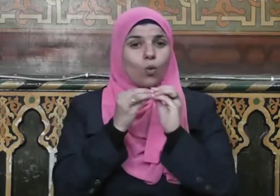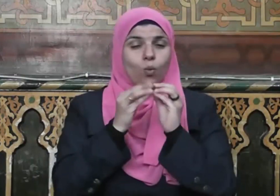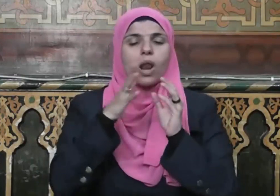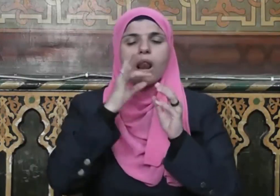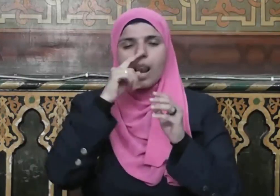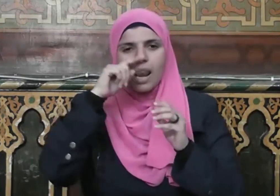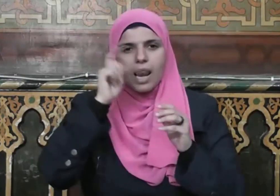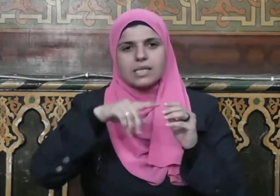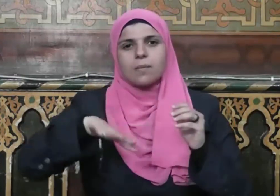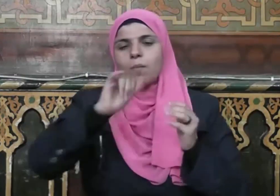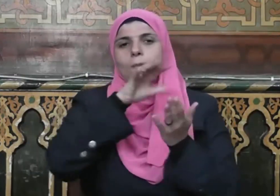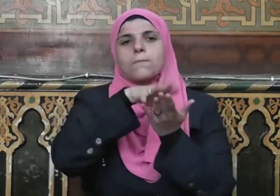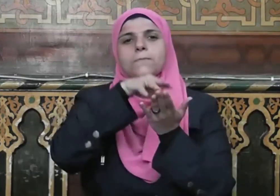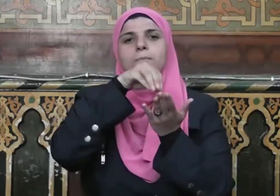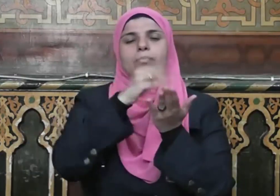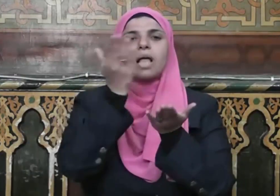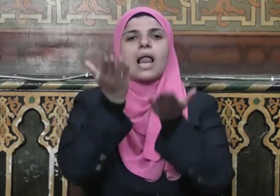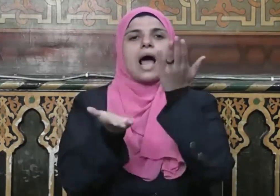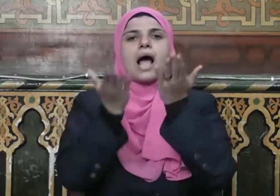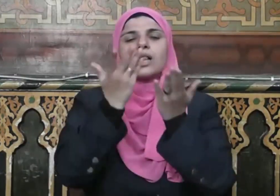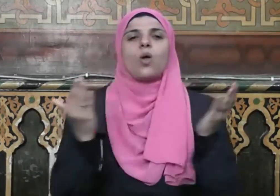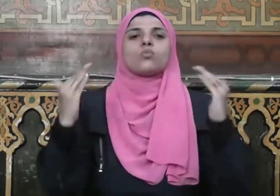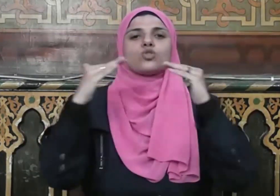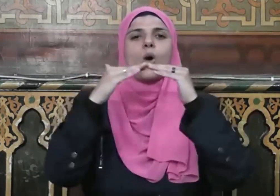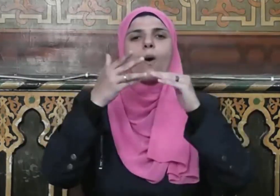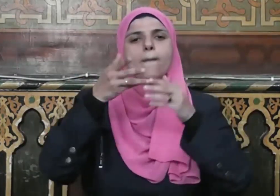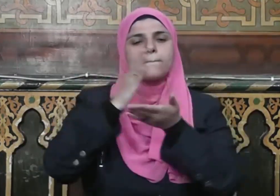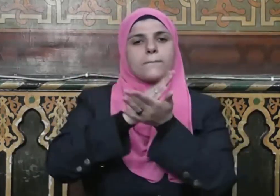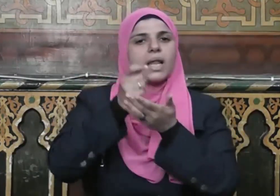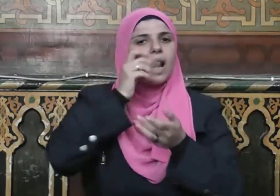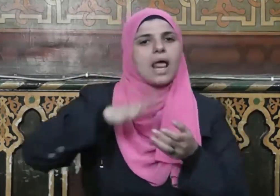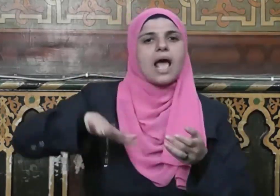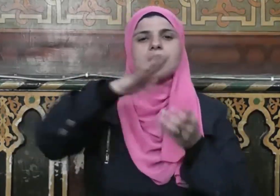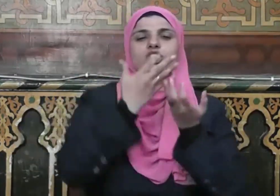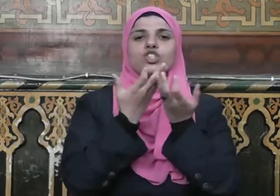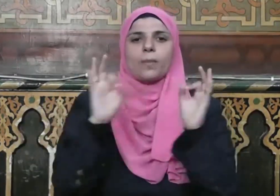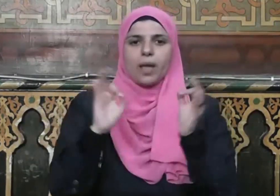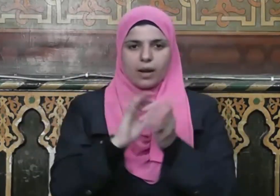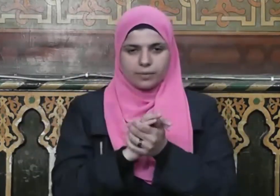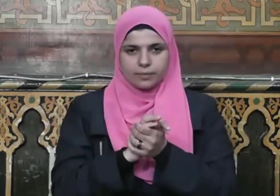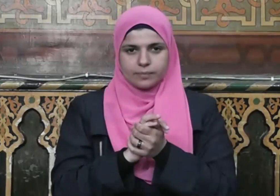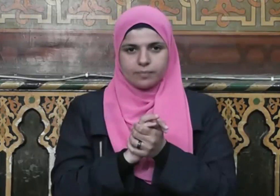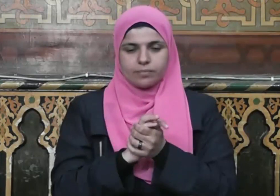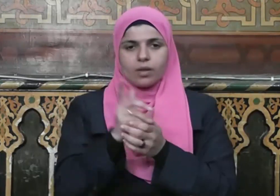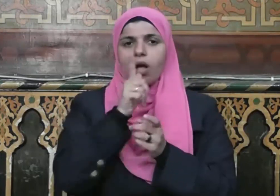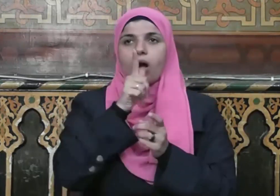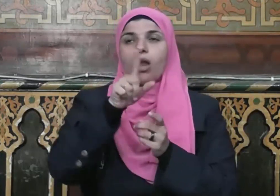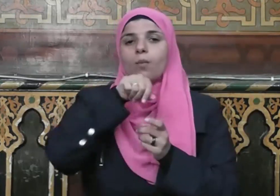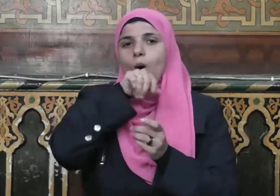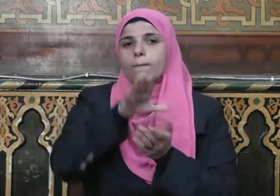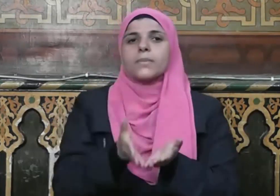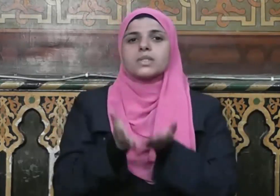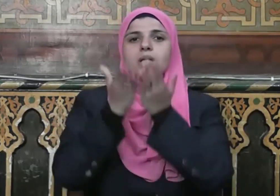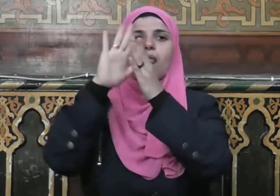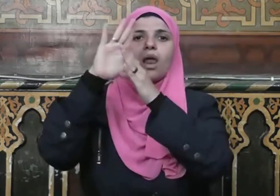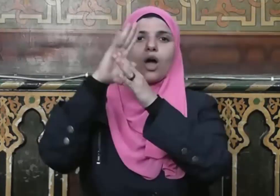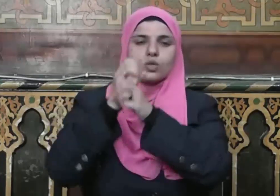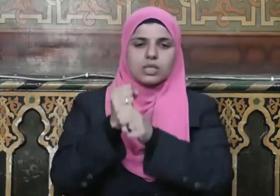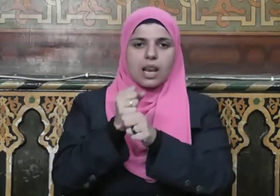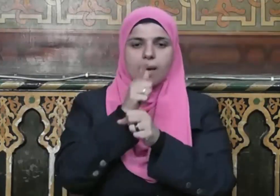ترسيخ مبدأ العدل والمساواة بين الناس جميعا قال صلى الله عليه